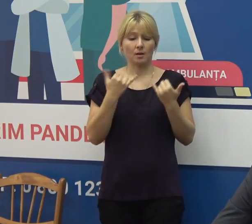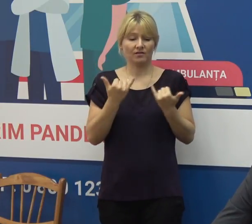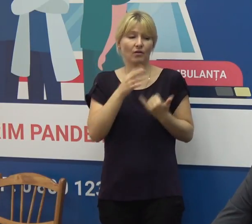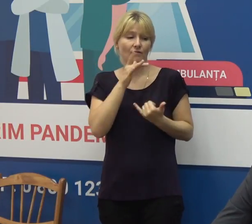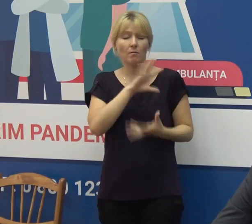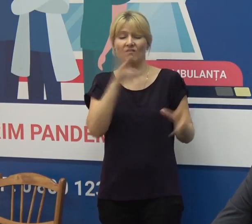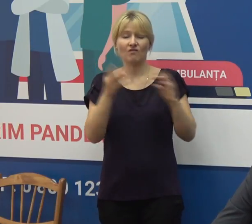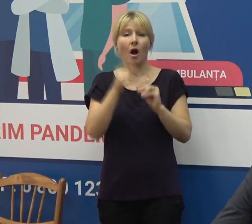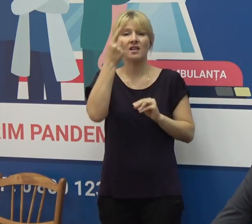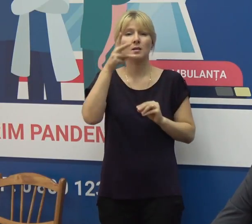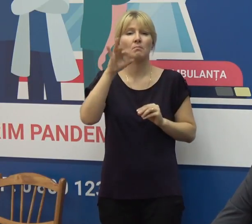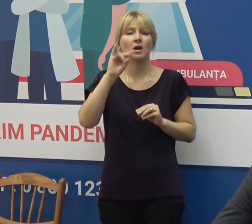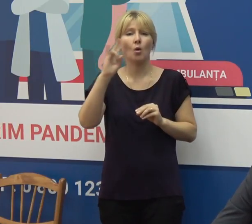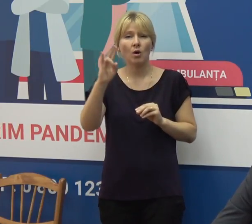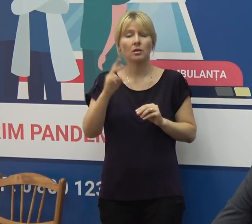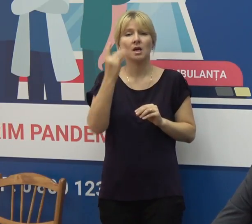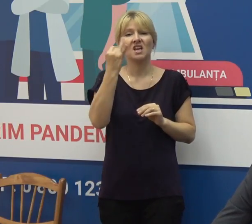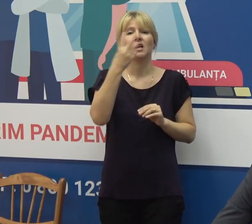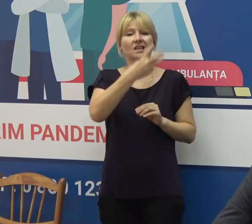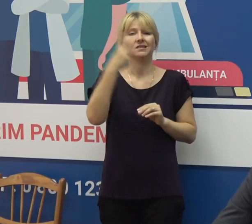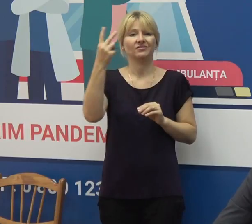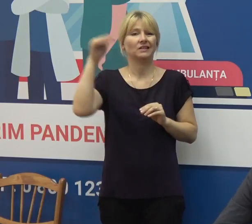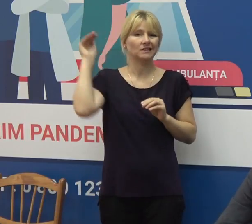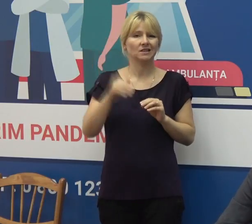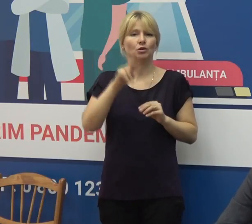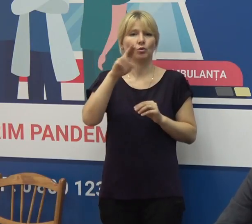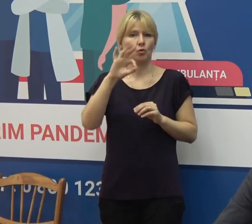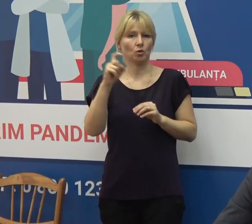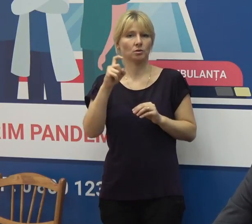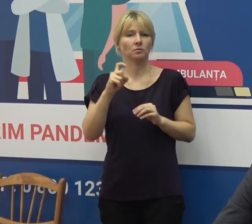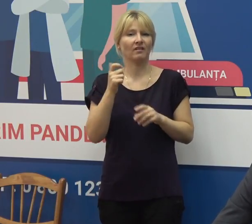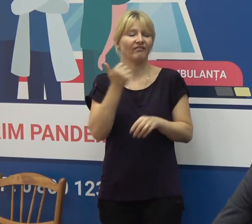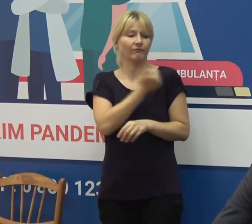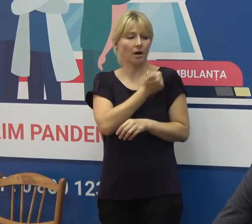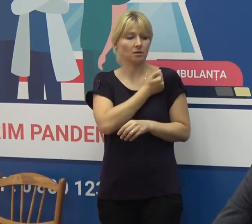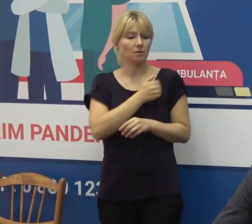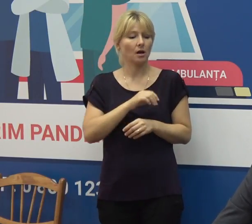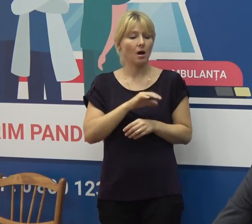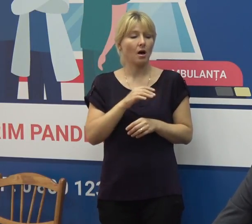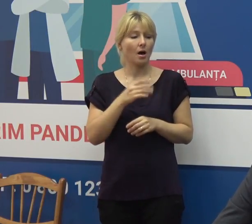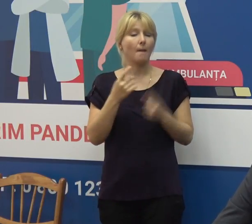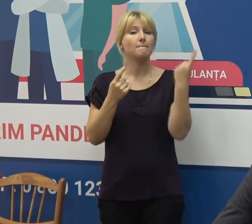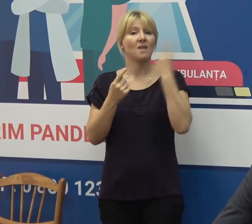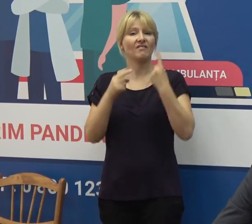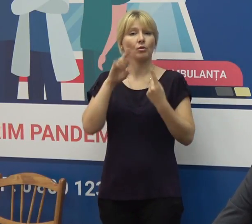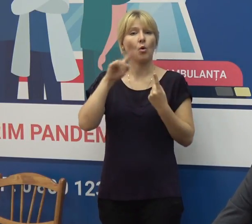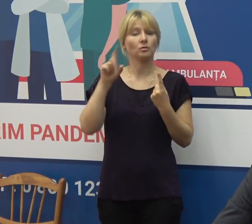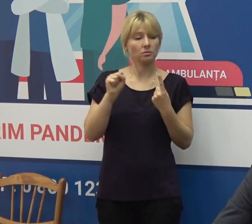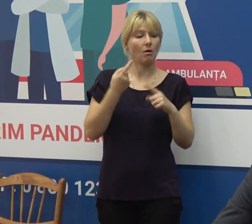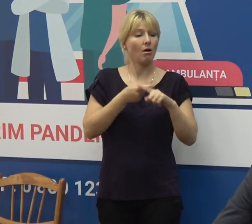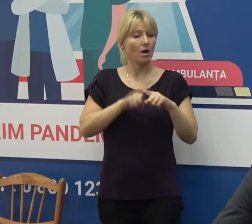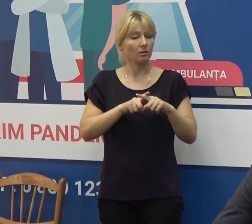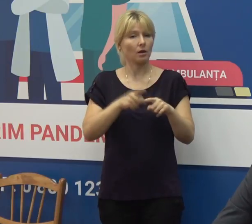.051.038 dozi de vaccin. Total, vaccinați cu doza 1 sunt